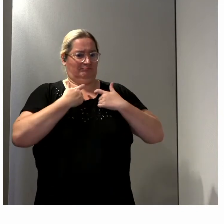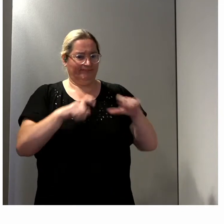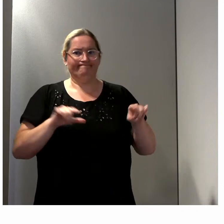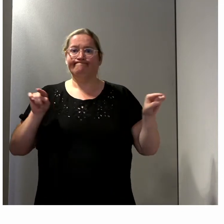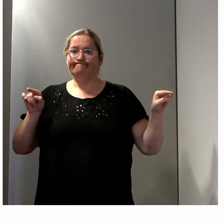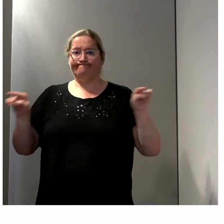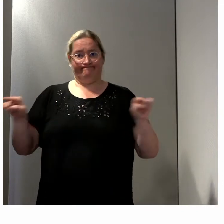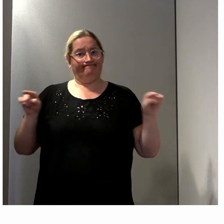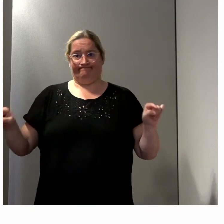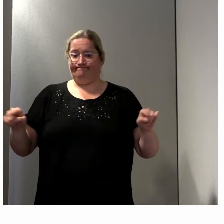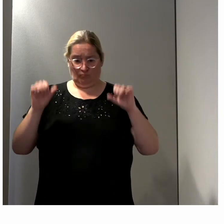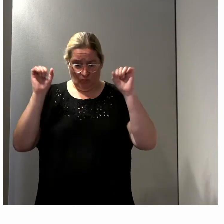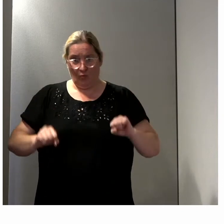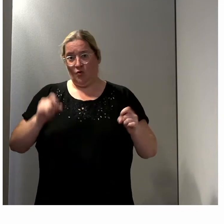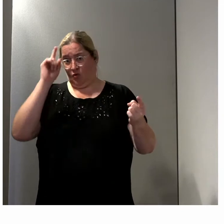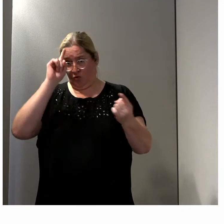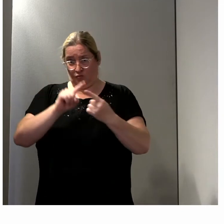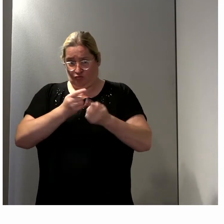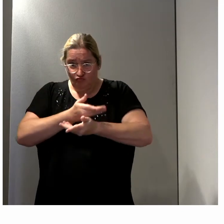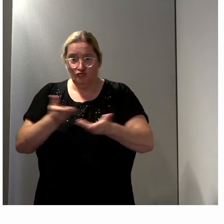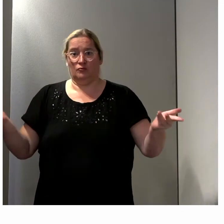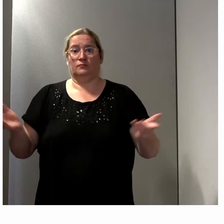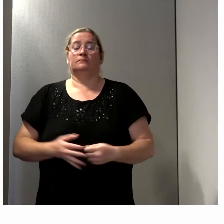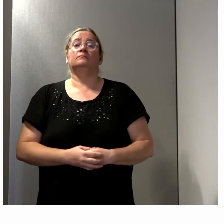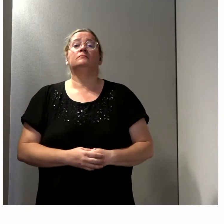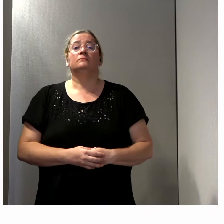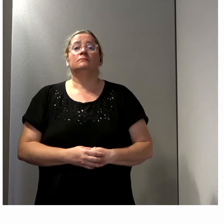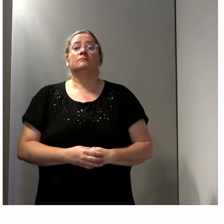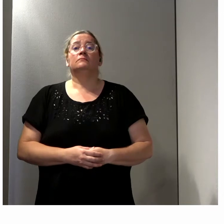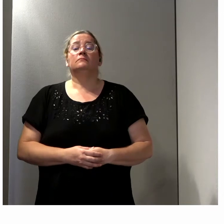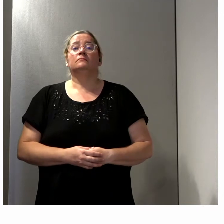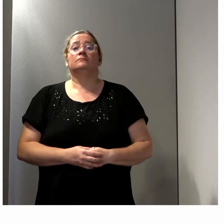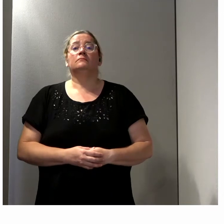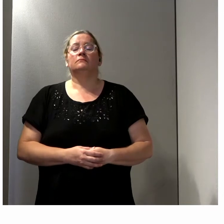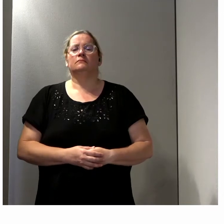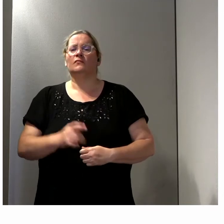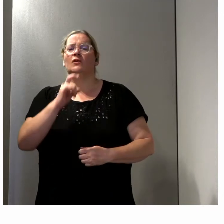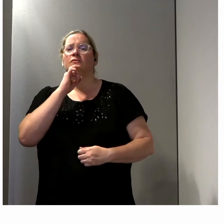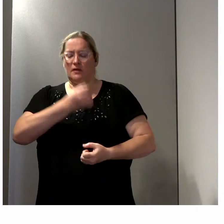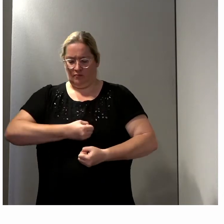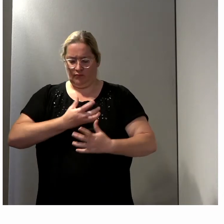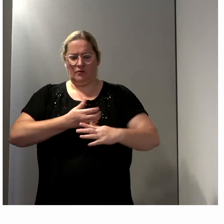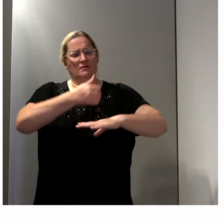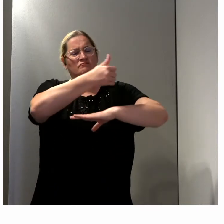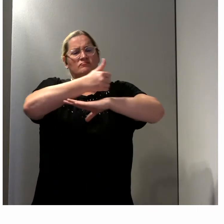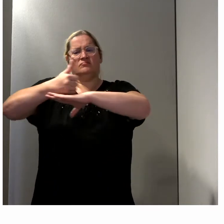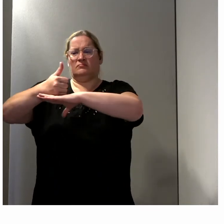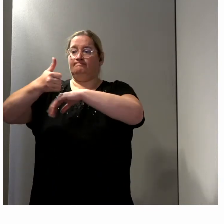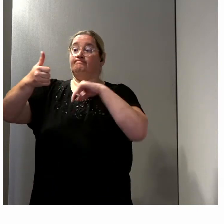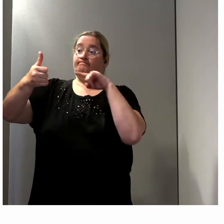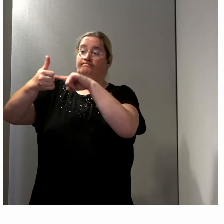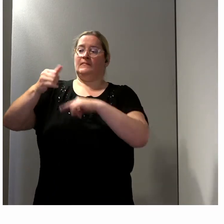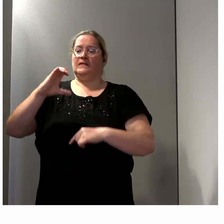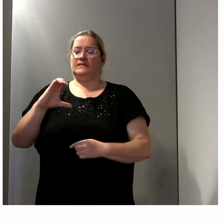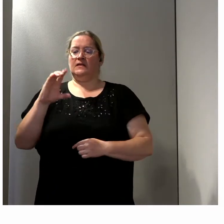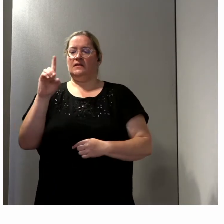possible pour tous. Alors, je parlais d'instance à l'instant et il y en a une qui est le